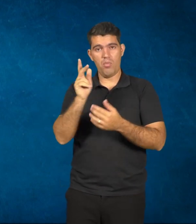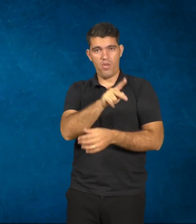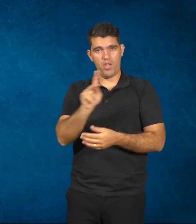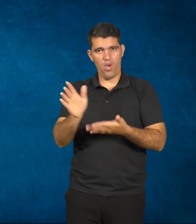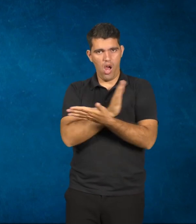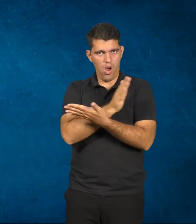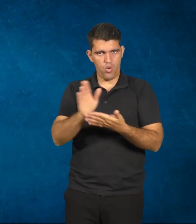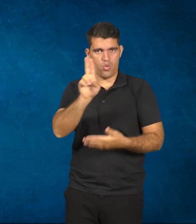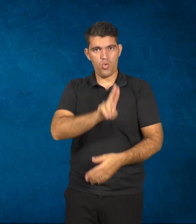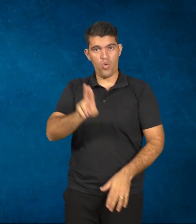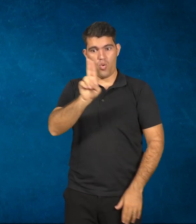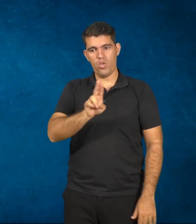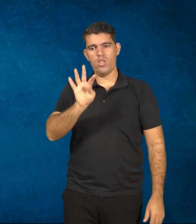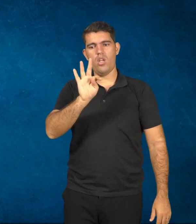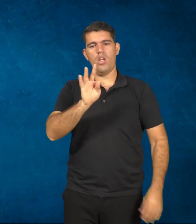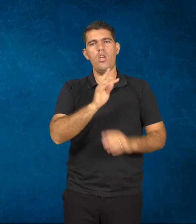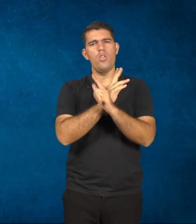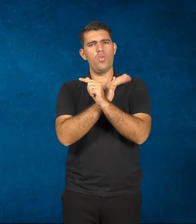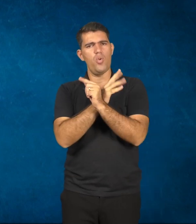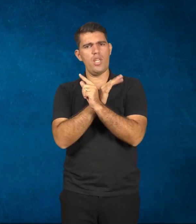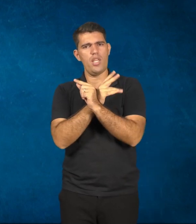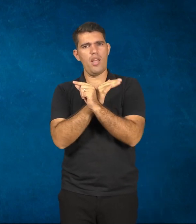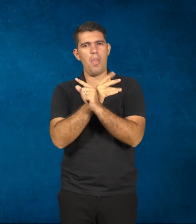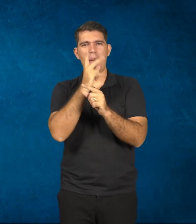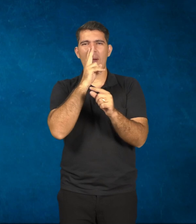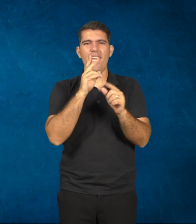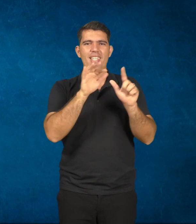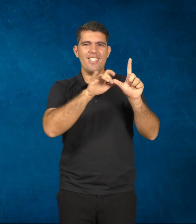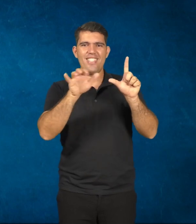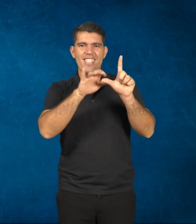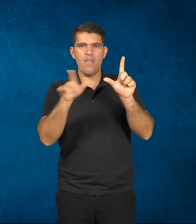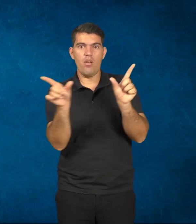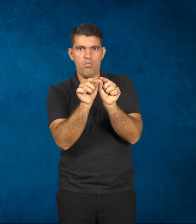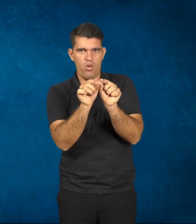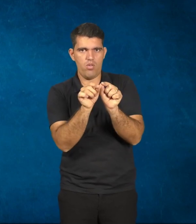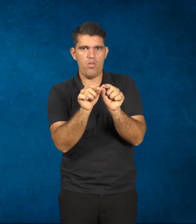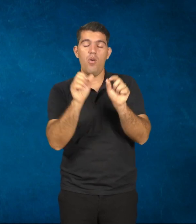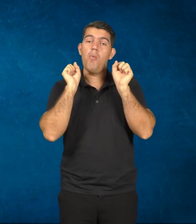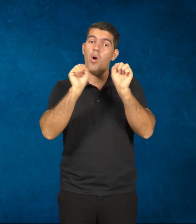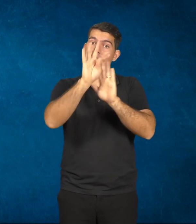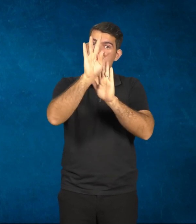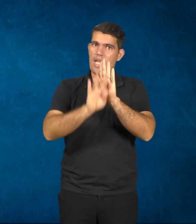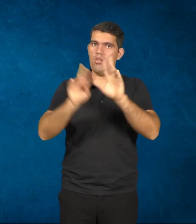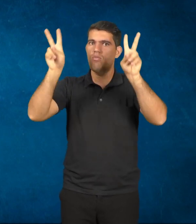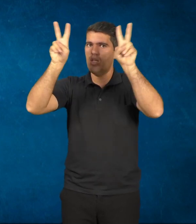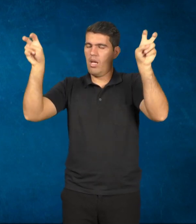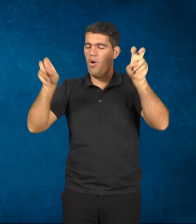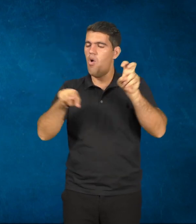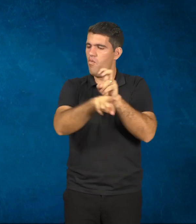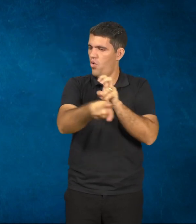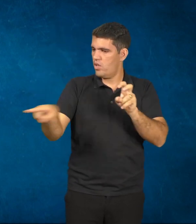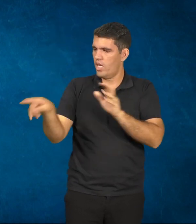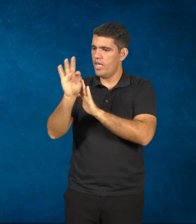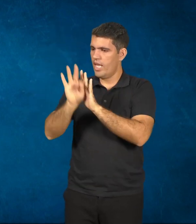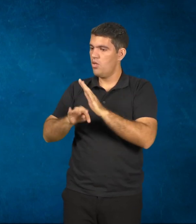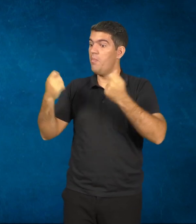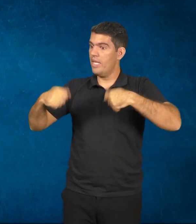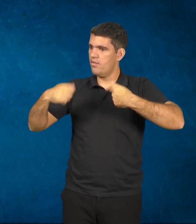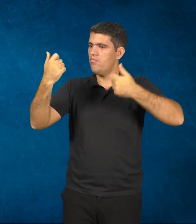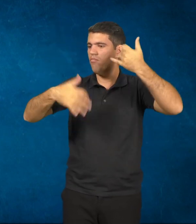limitação de caracteres, para trabalhar justamente com cisão de texto. Dá um tema e os alunos têm que dissertar,